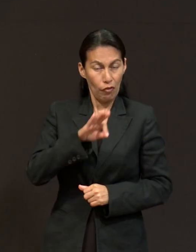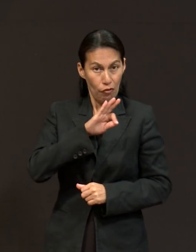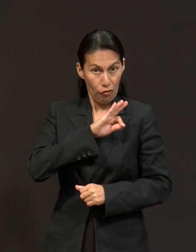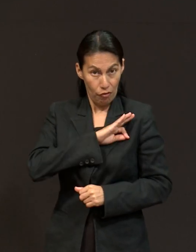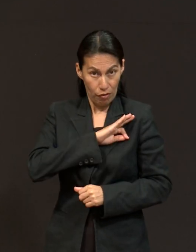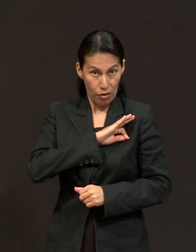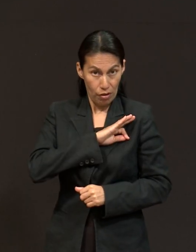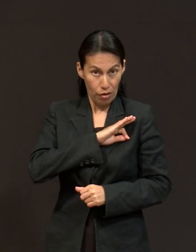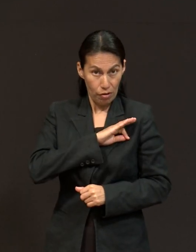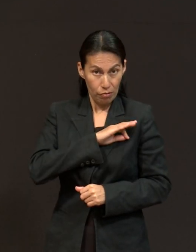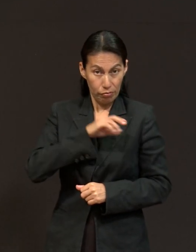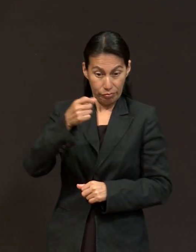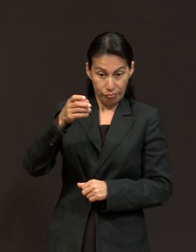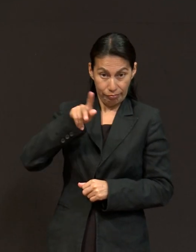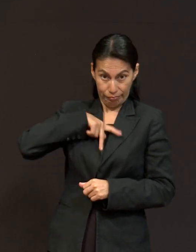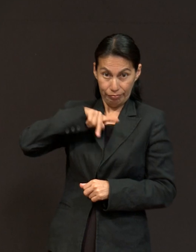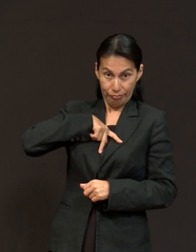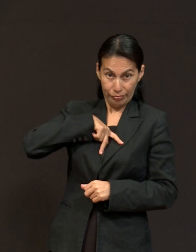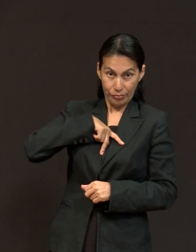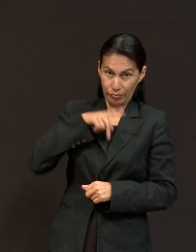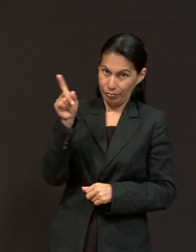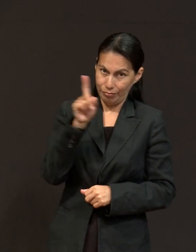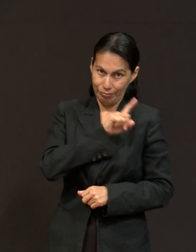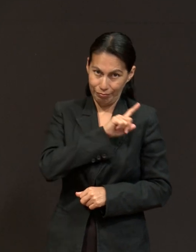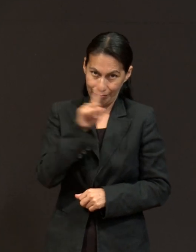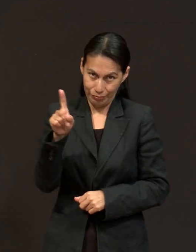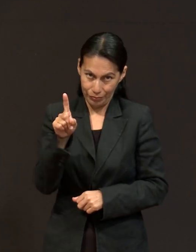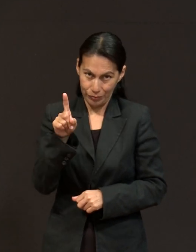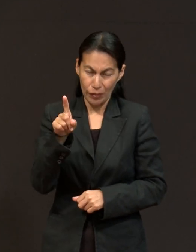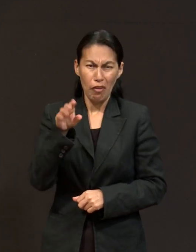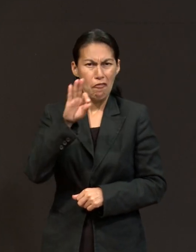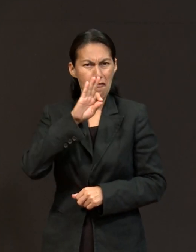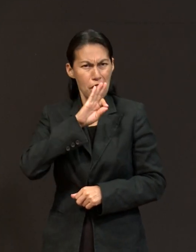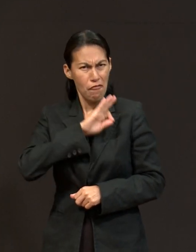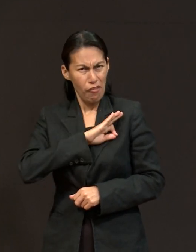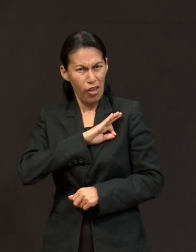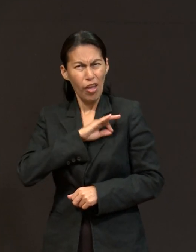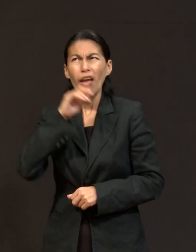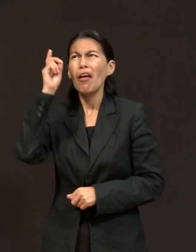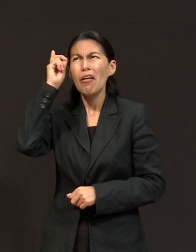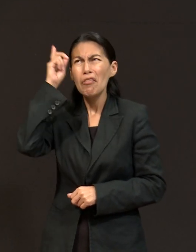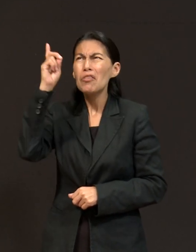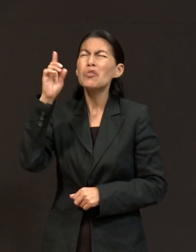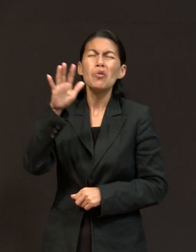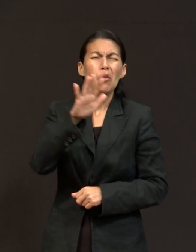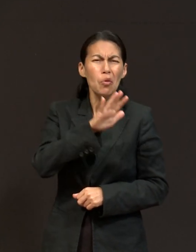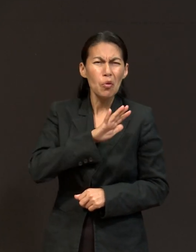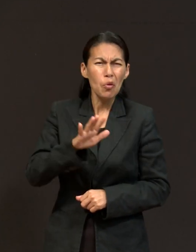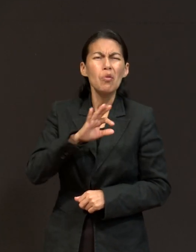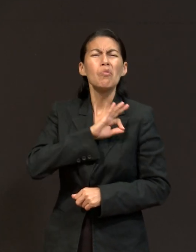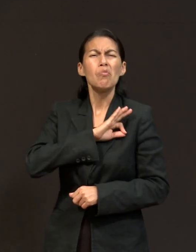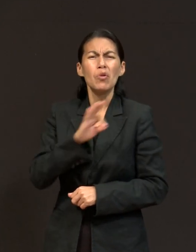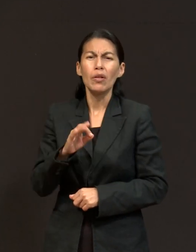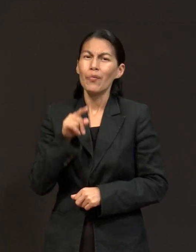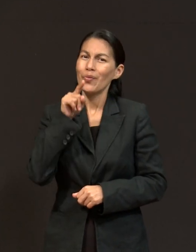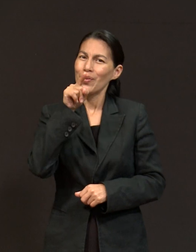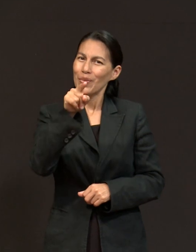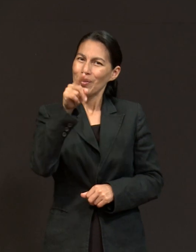no en nosotros mismos, sino la fe en el Dios de lo imposible, tu Dios,